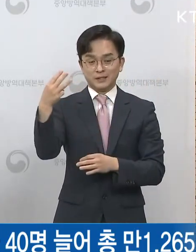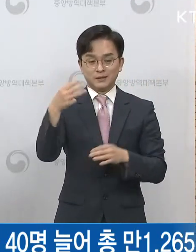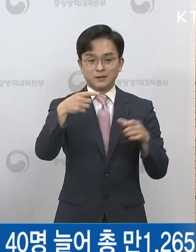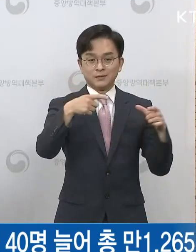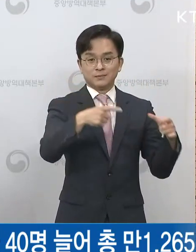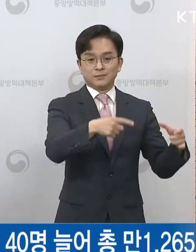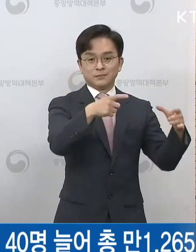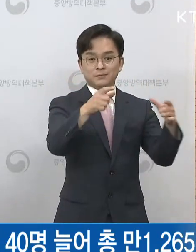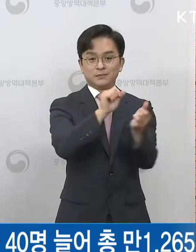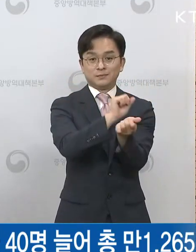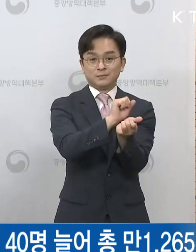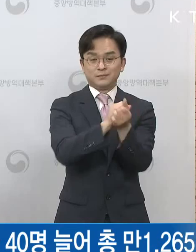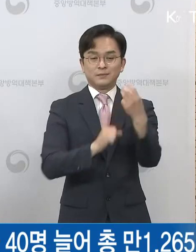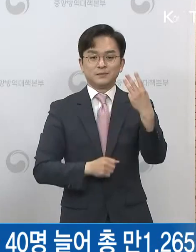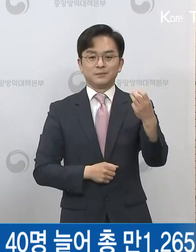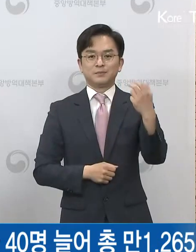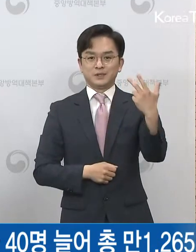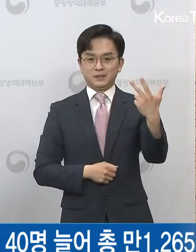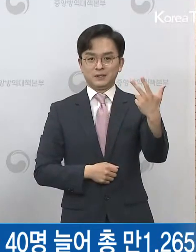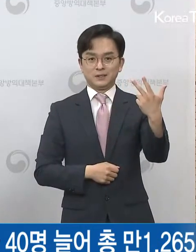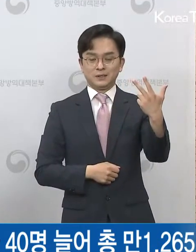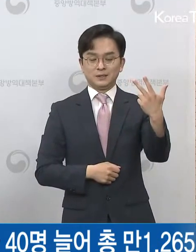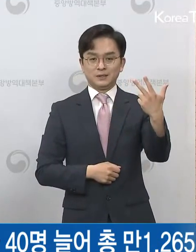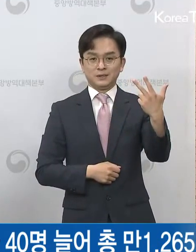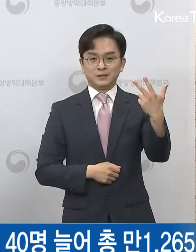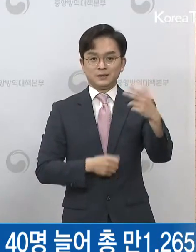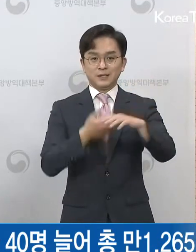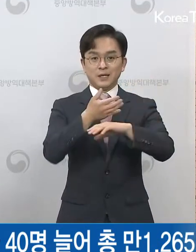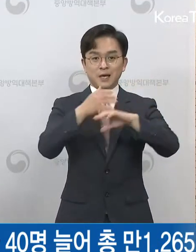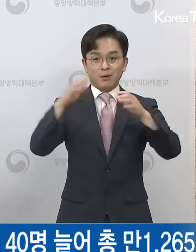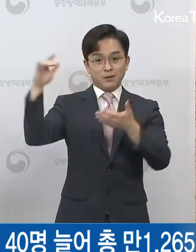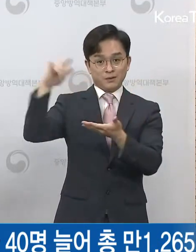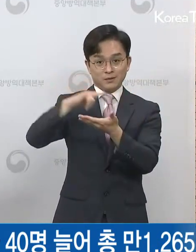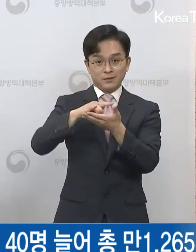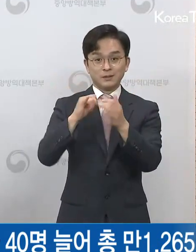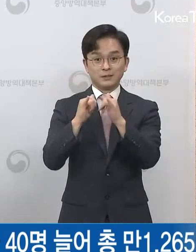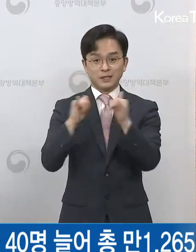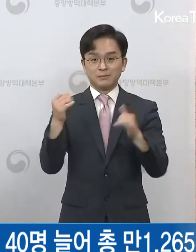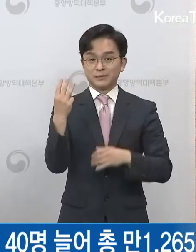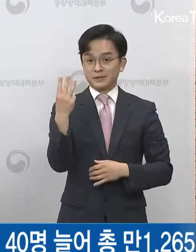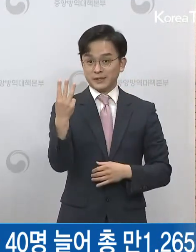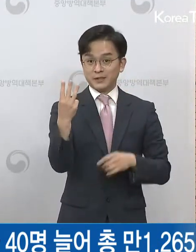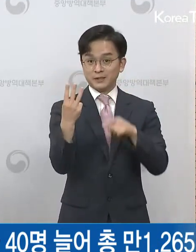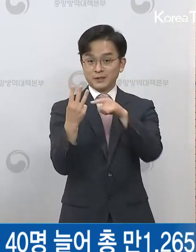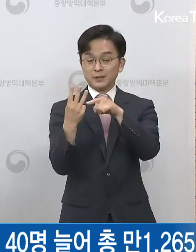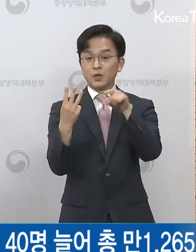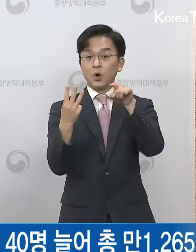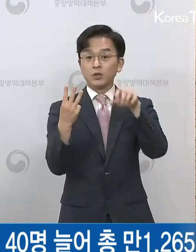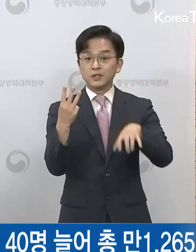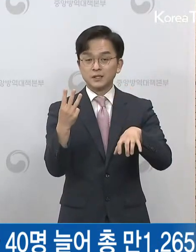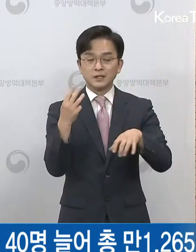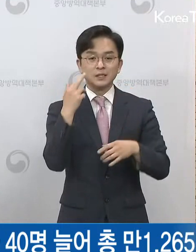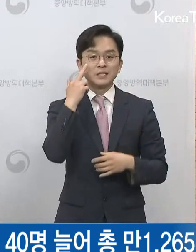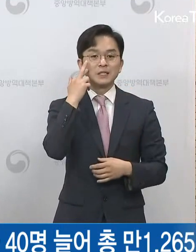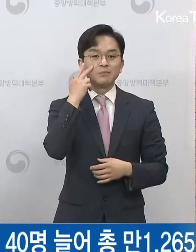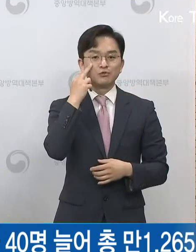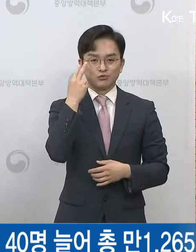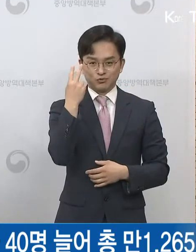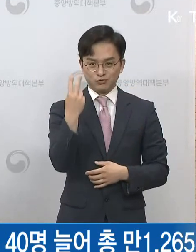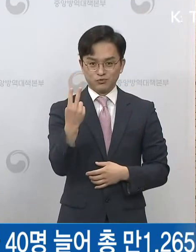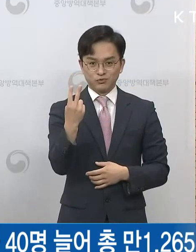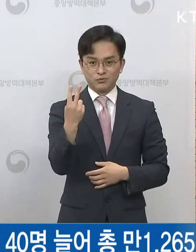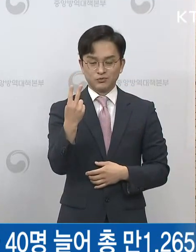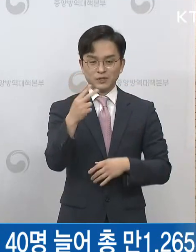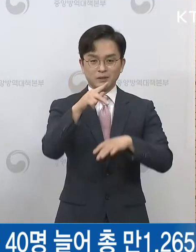사례는 37명이었습니다. 해외 유입된 확진자 3명의 추정 유입 국가는 미주 지역이 2명,